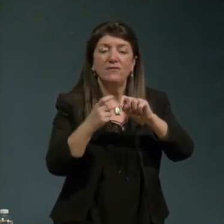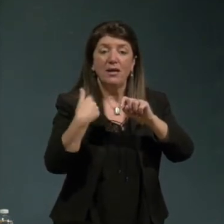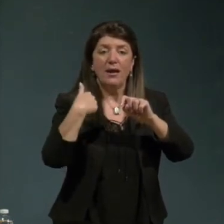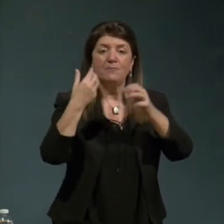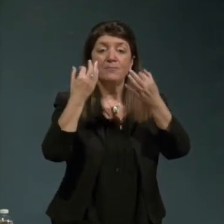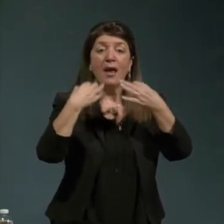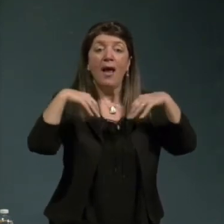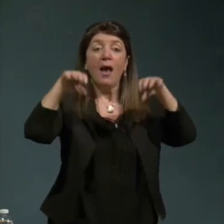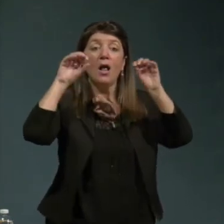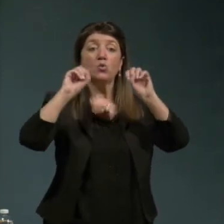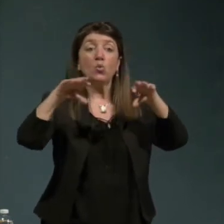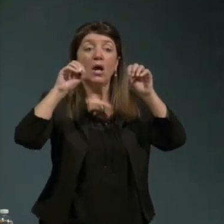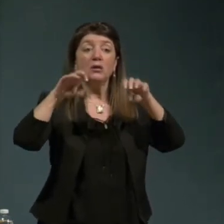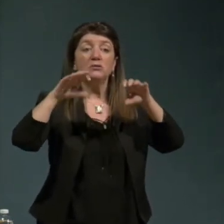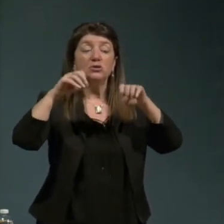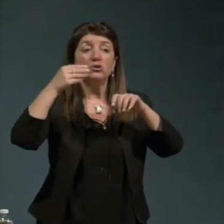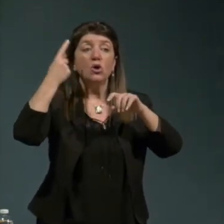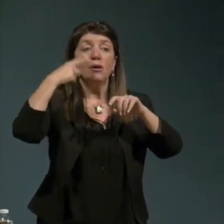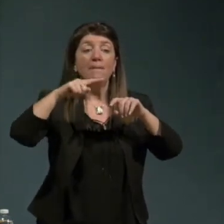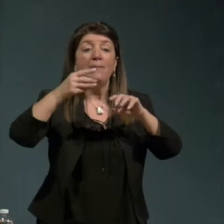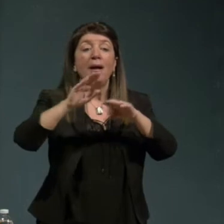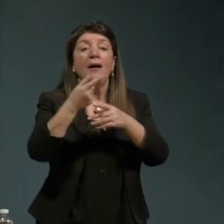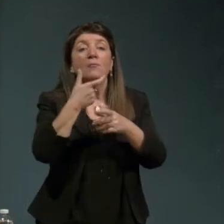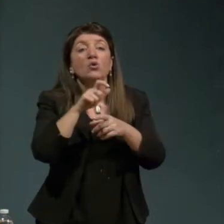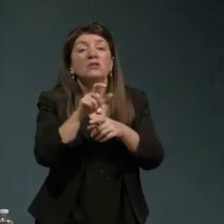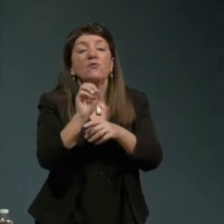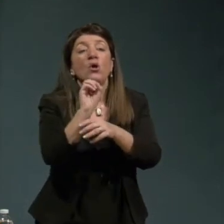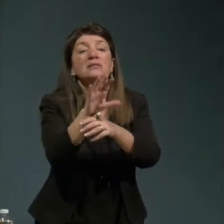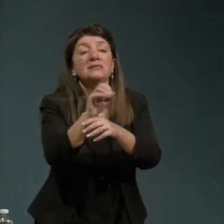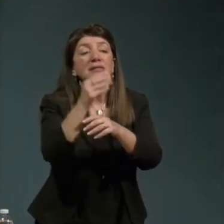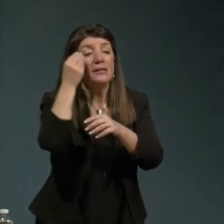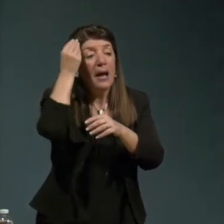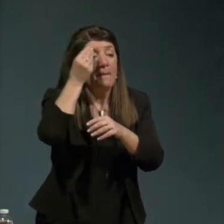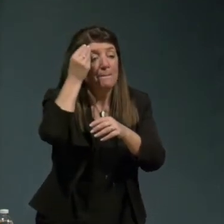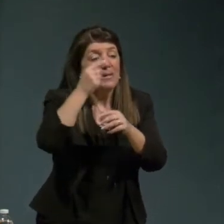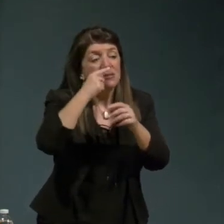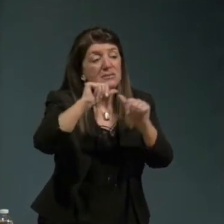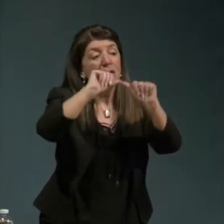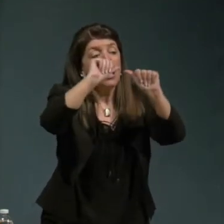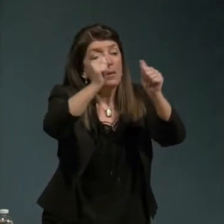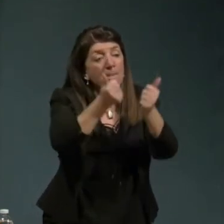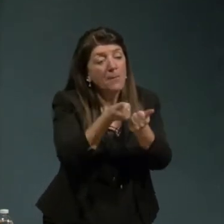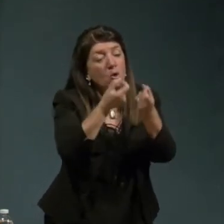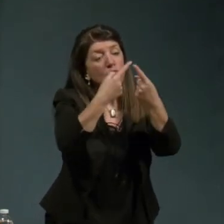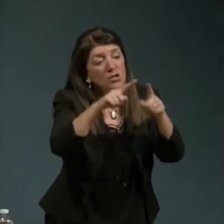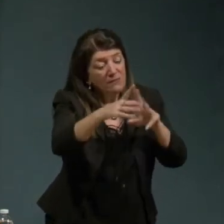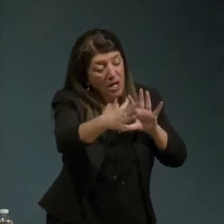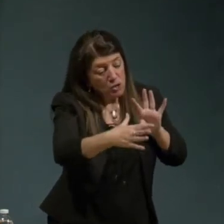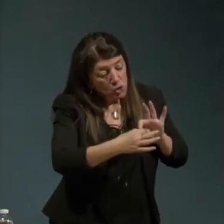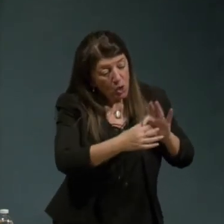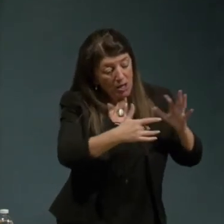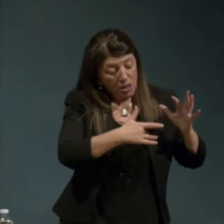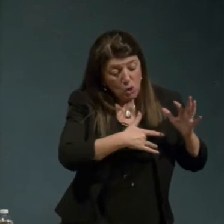perché la riforma dell'educazione la riforma dell'educazione come condizione di una politica